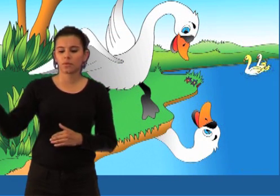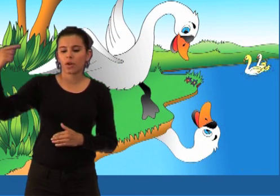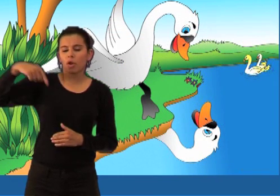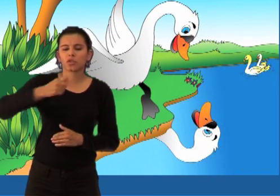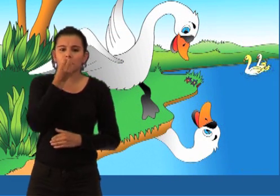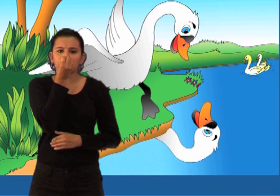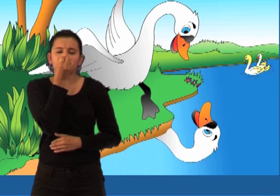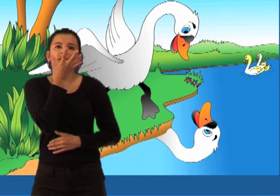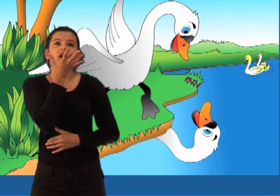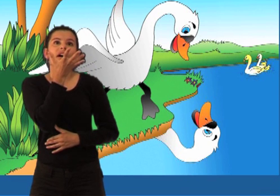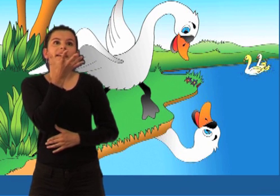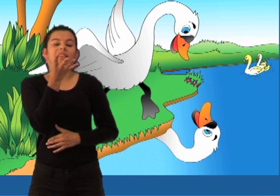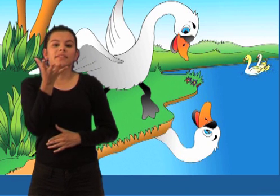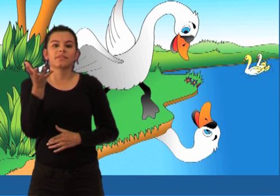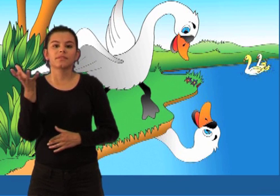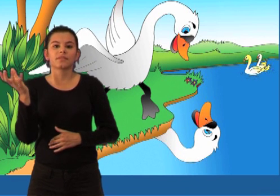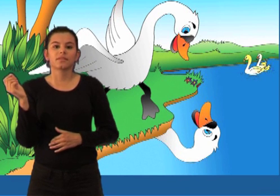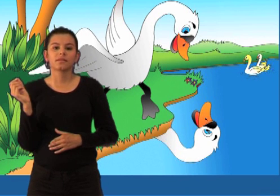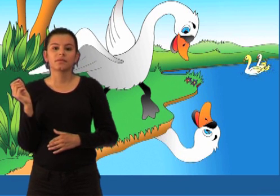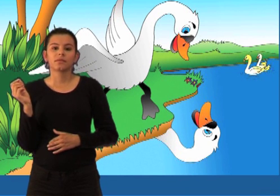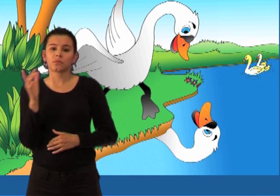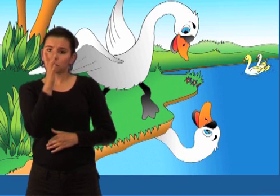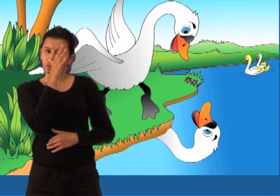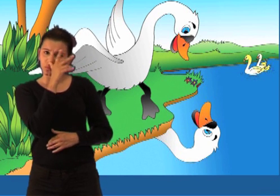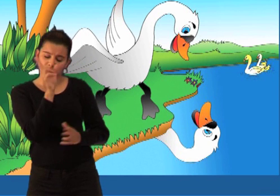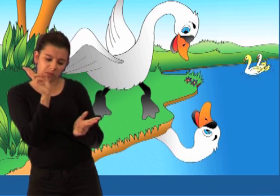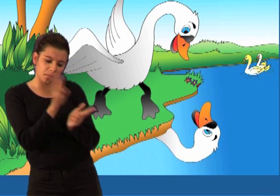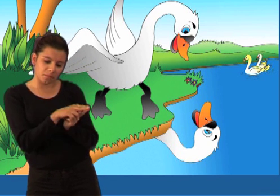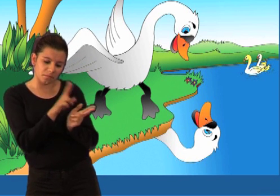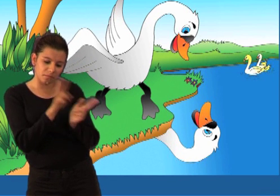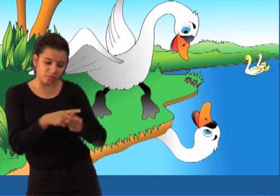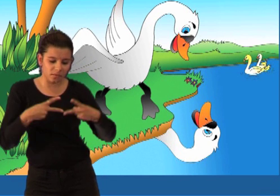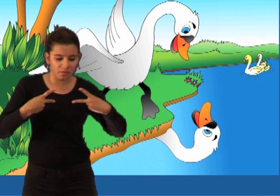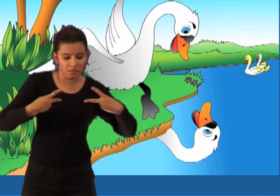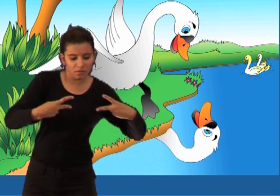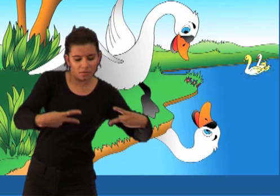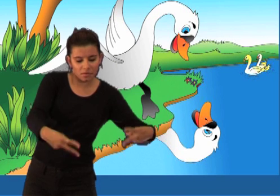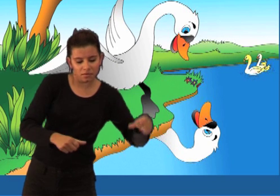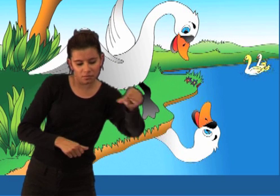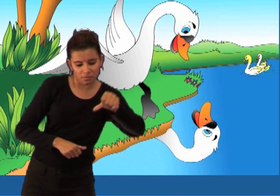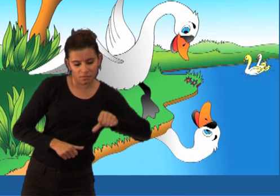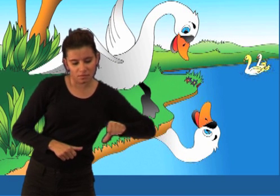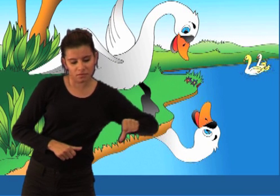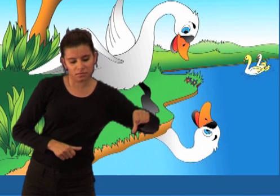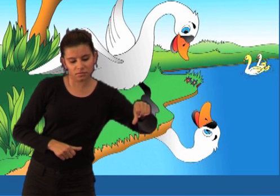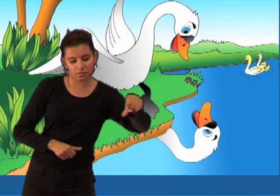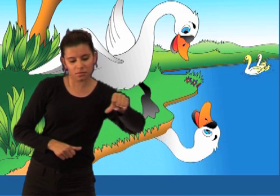Kad je stiglo proljeće, pače se vratilo na jezero. Na vodi su plivali